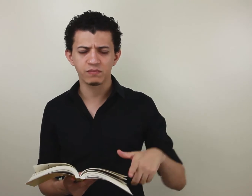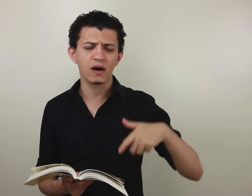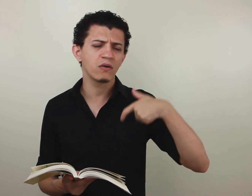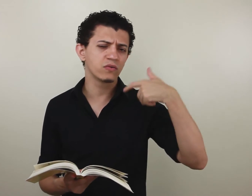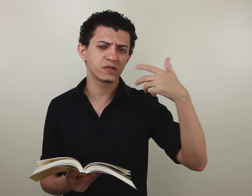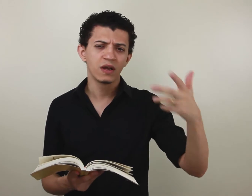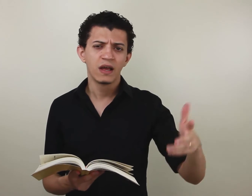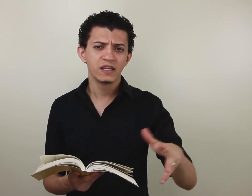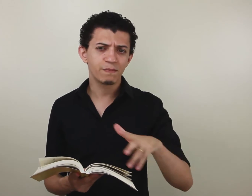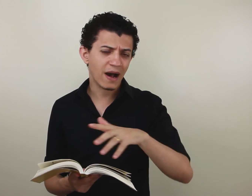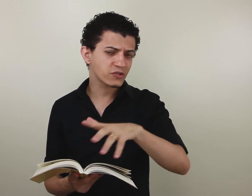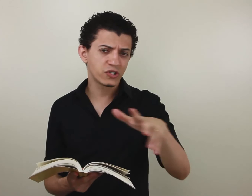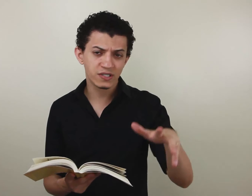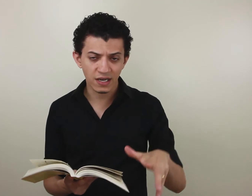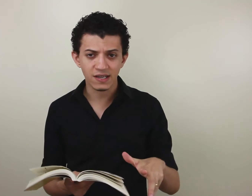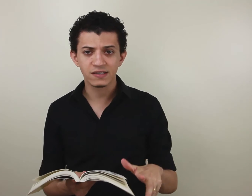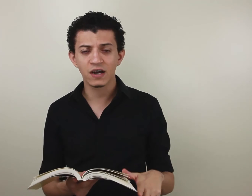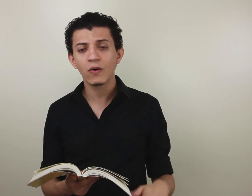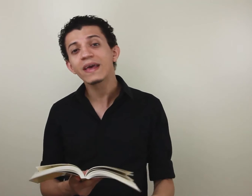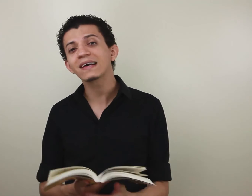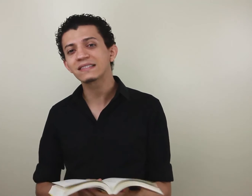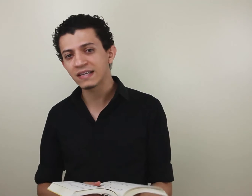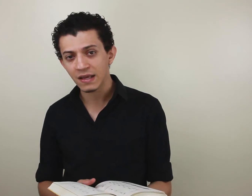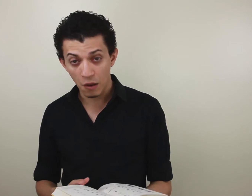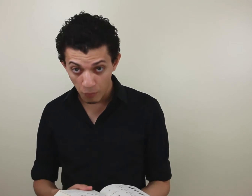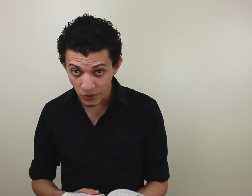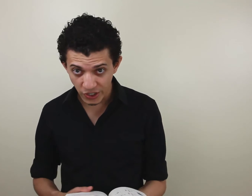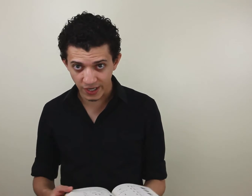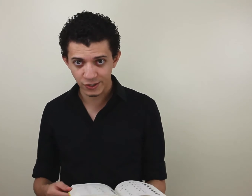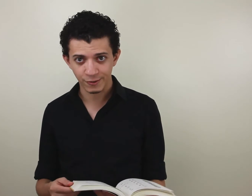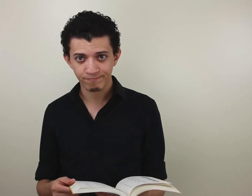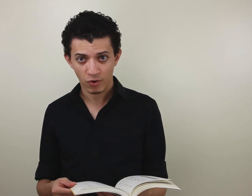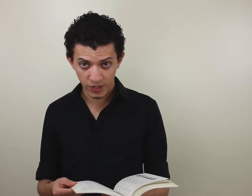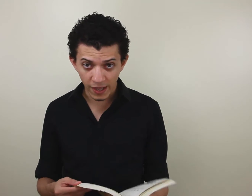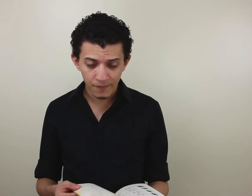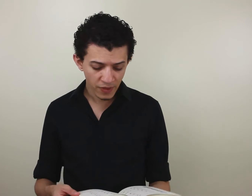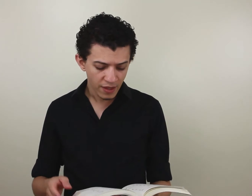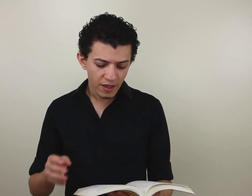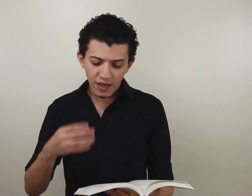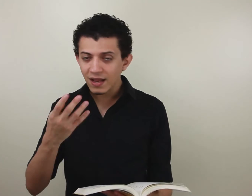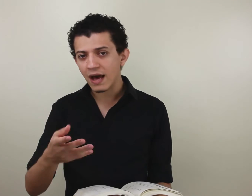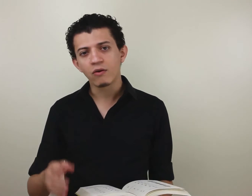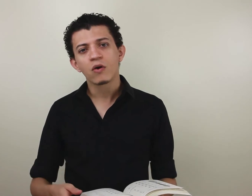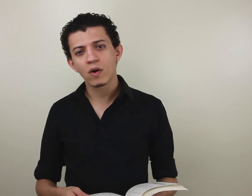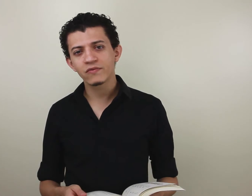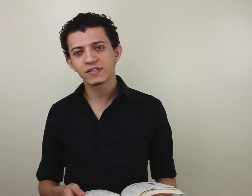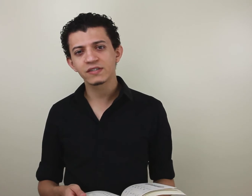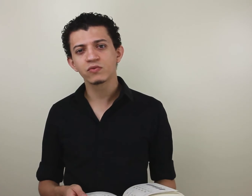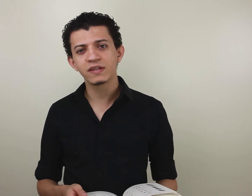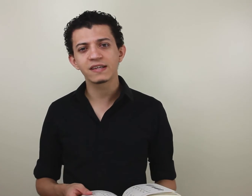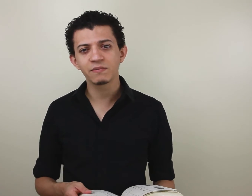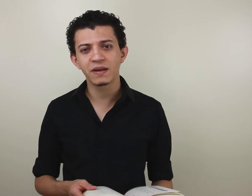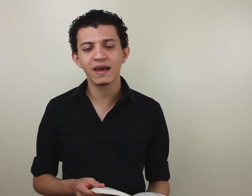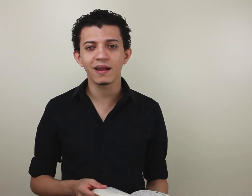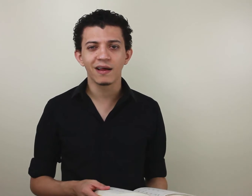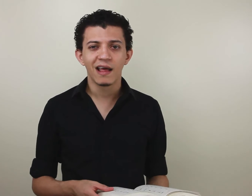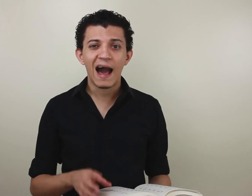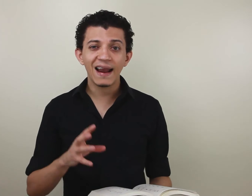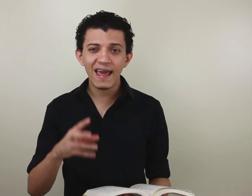de mão, dos espaços de sinalização, e assim por diante. E, claro, quando você estuda dessa maneira, além